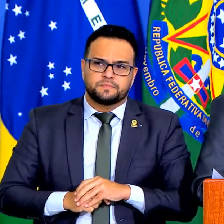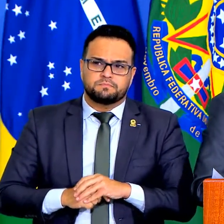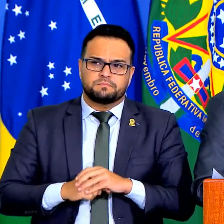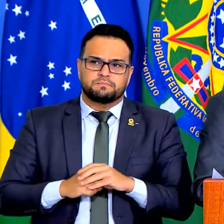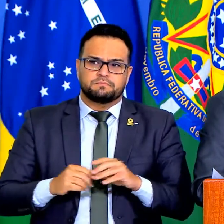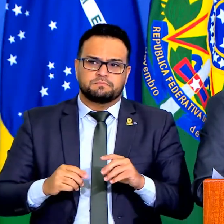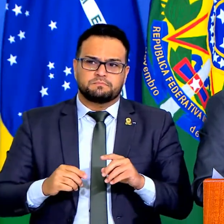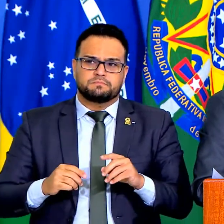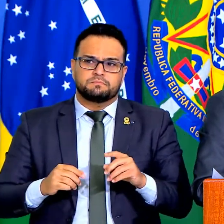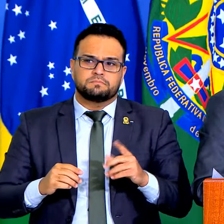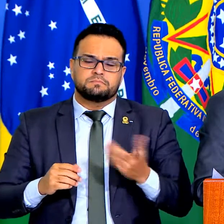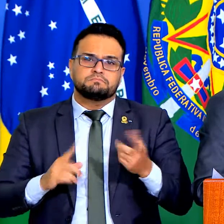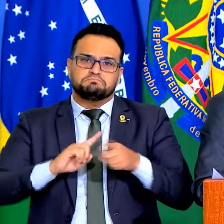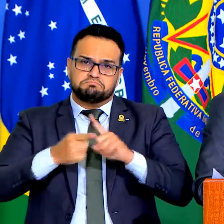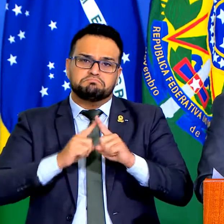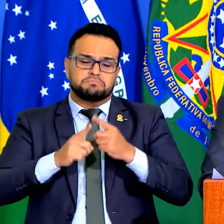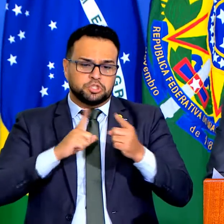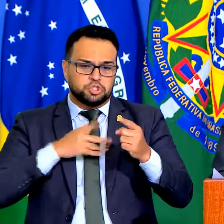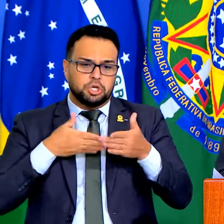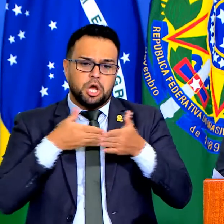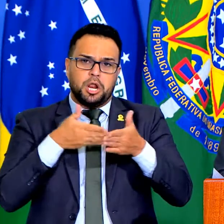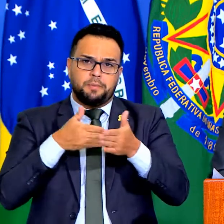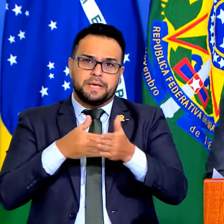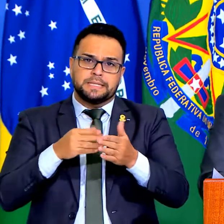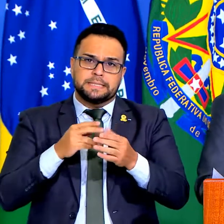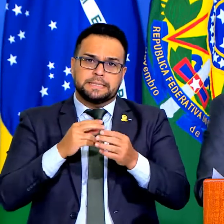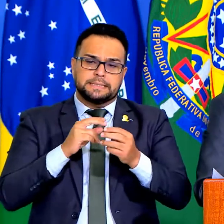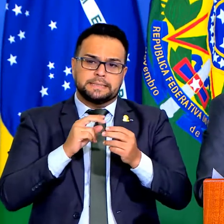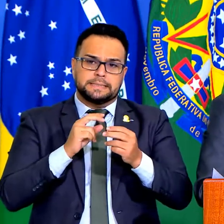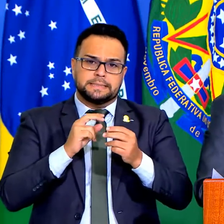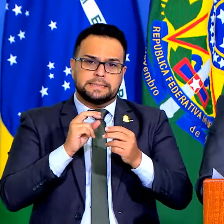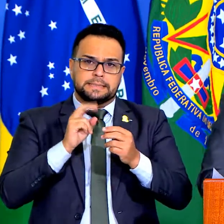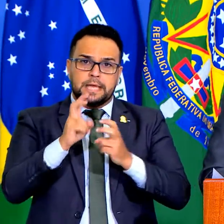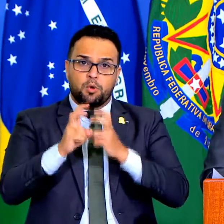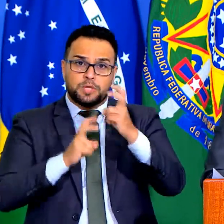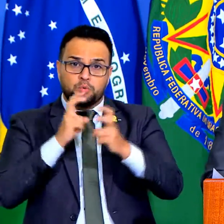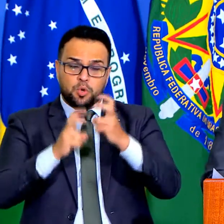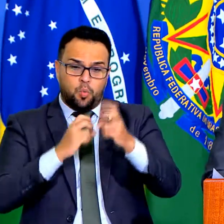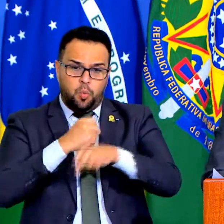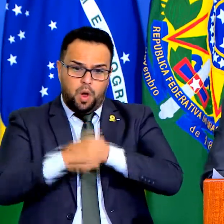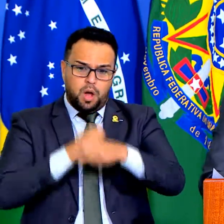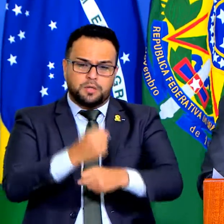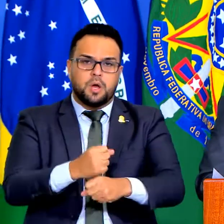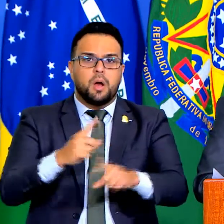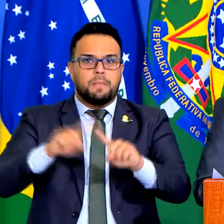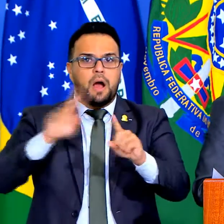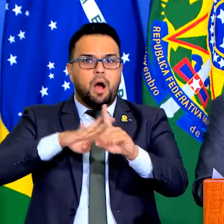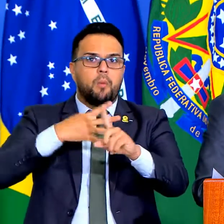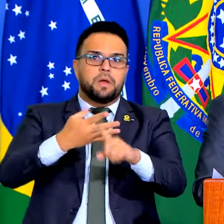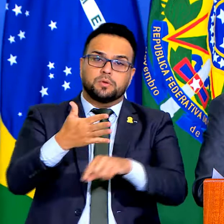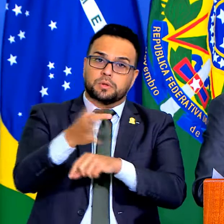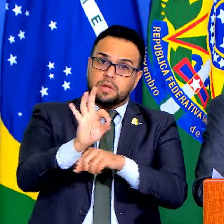ajudou, era de 5 em 5 anos, passamos para 10 até 50, eu estou com 66, não estou velho,